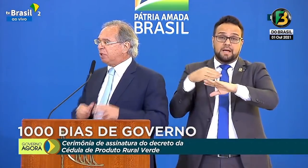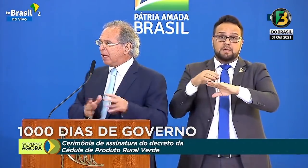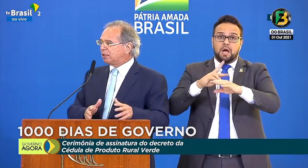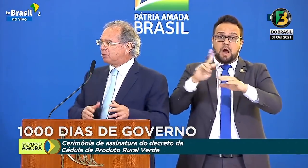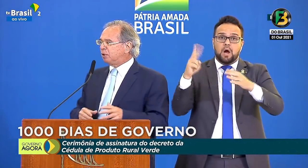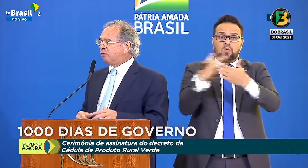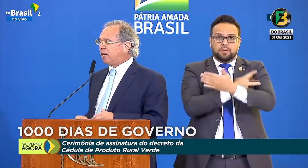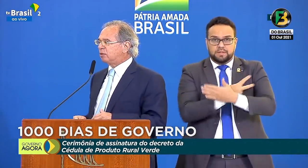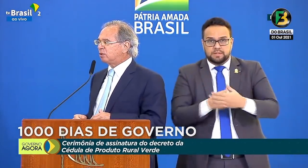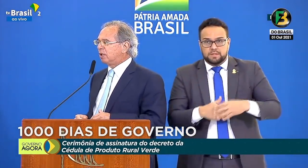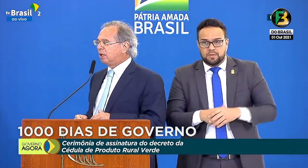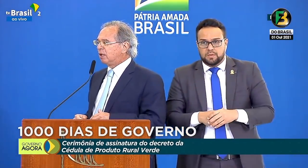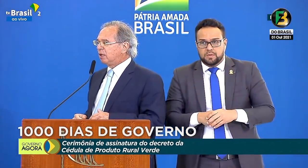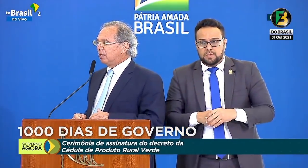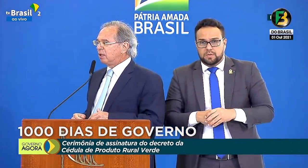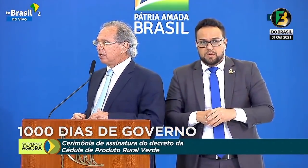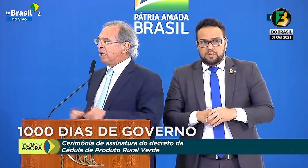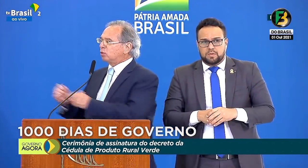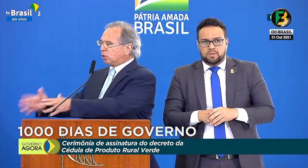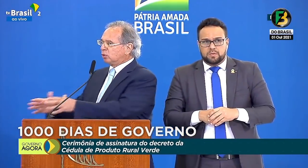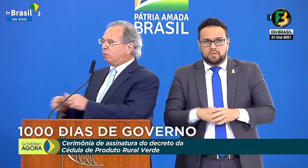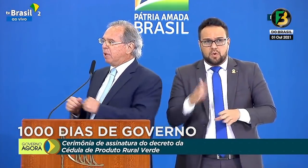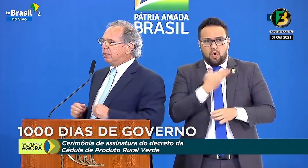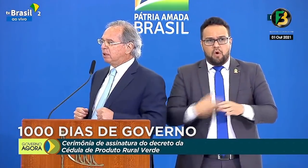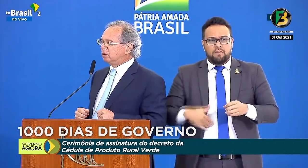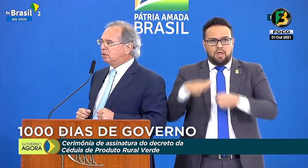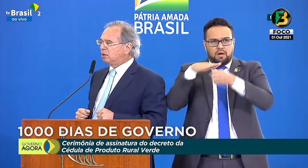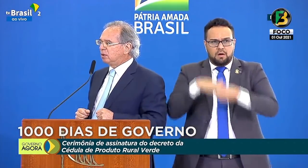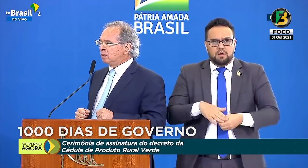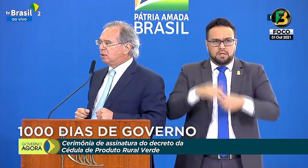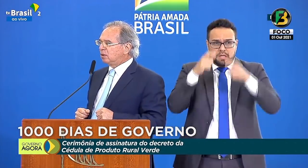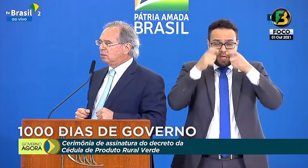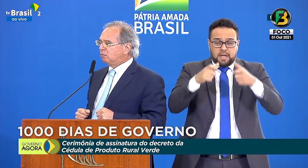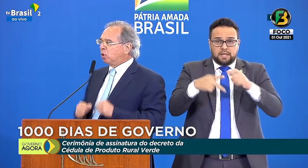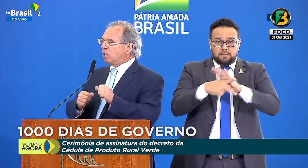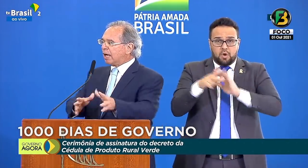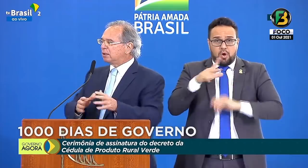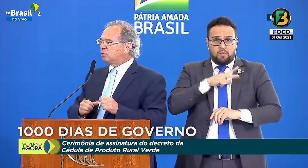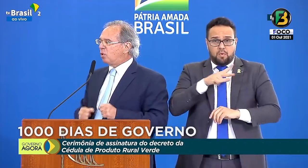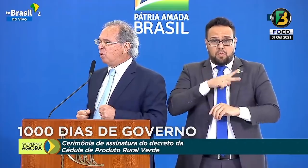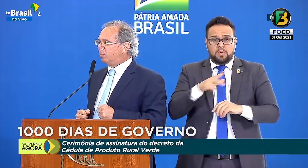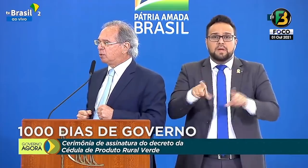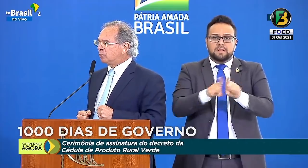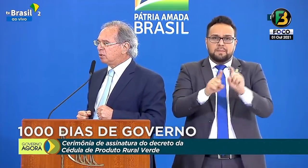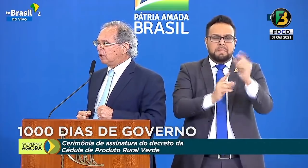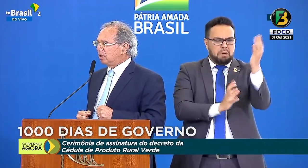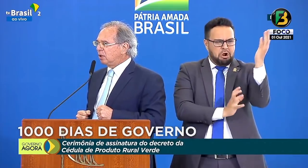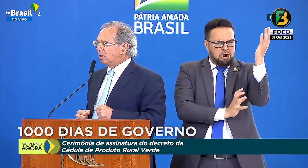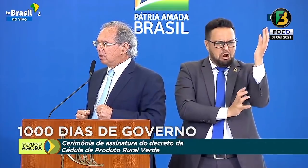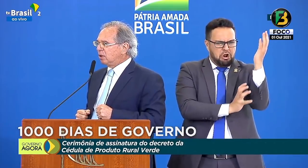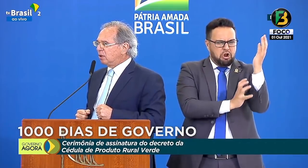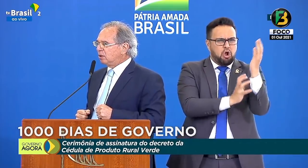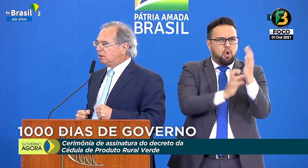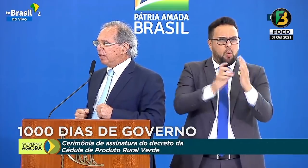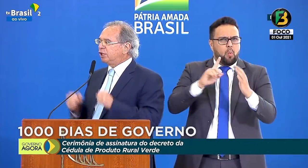privados, piratas privados, criaturas do pântano, burocratas corruptos,